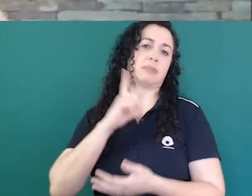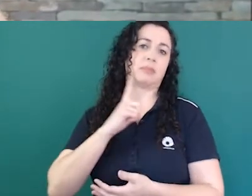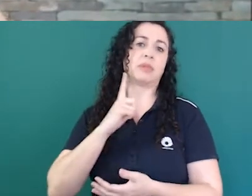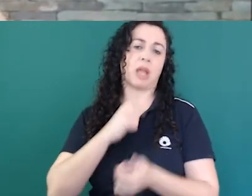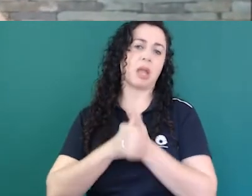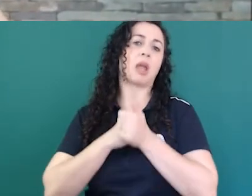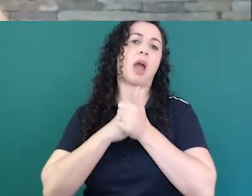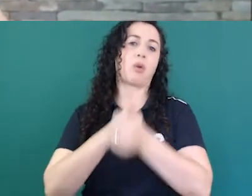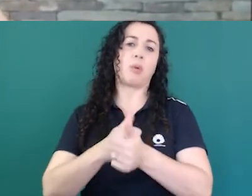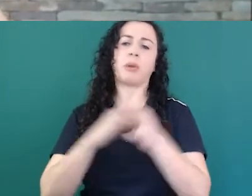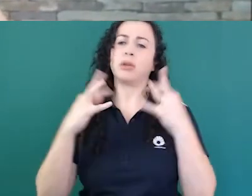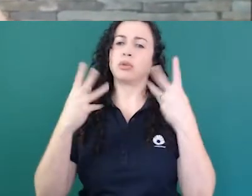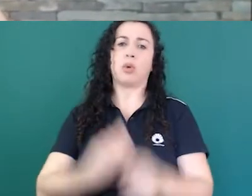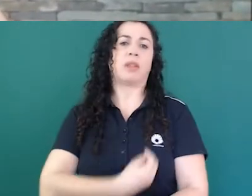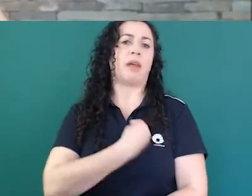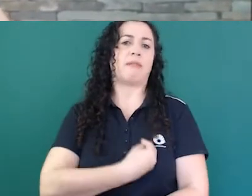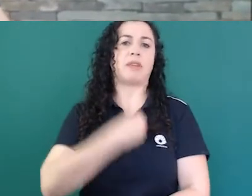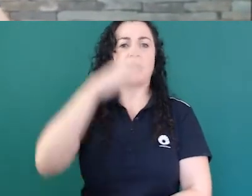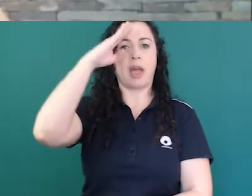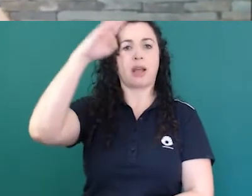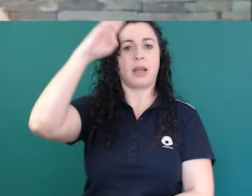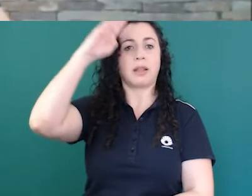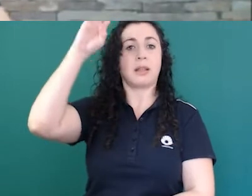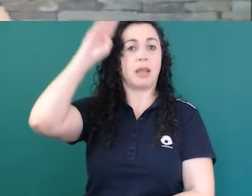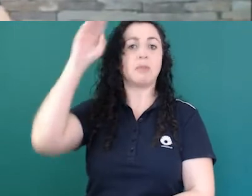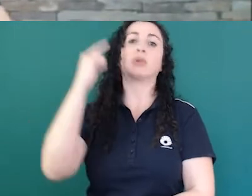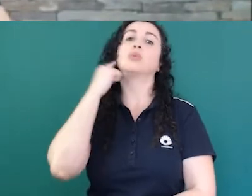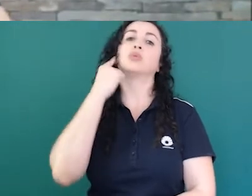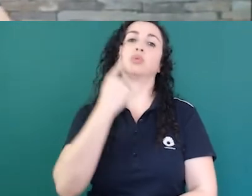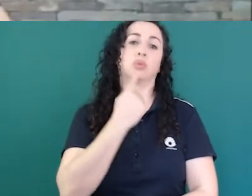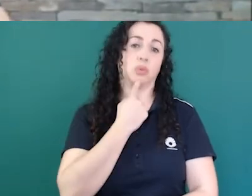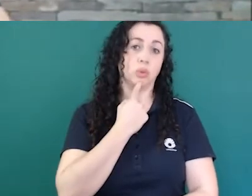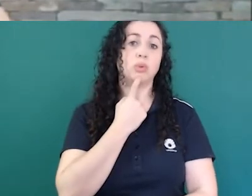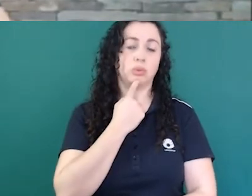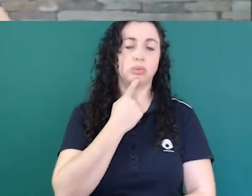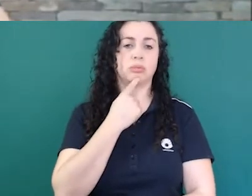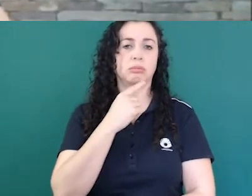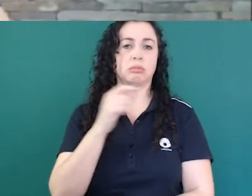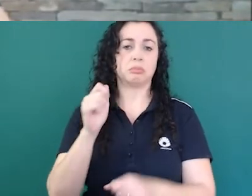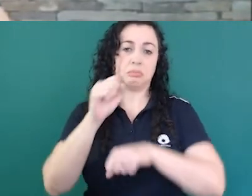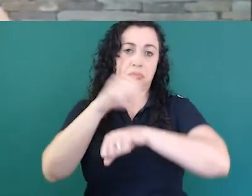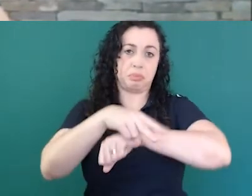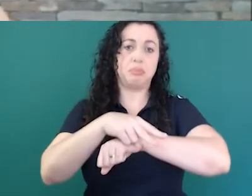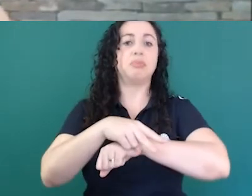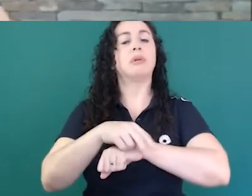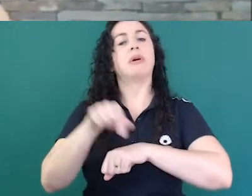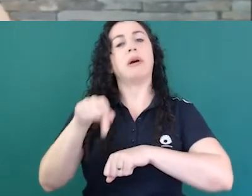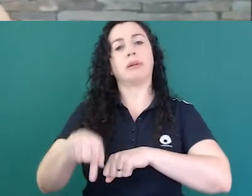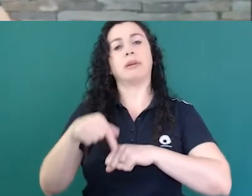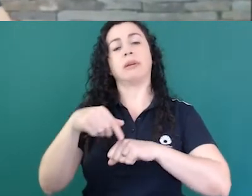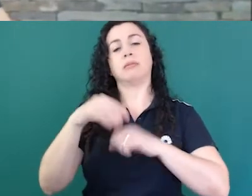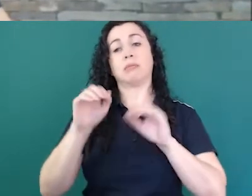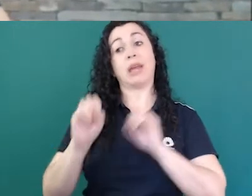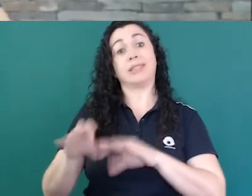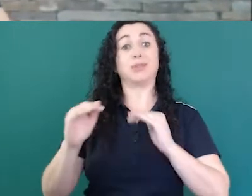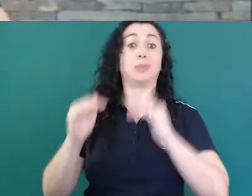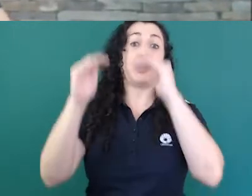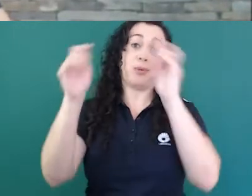dos surdos da do ensino superior na verdade eles estão entrando muito